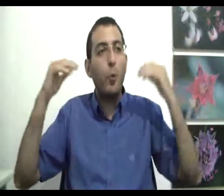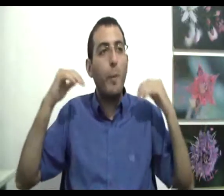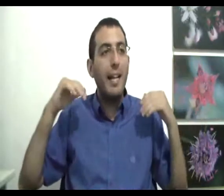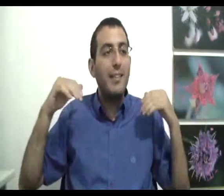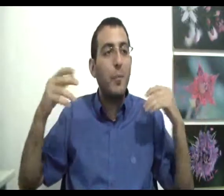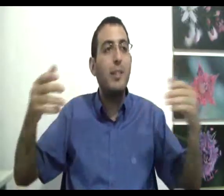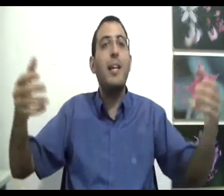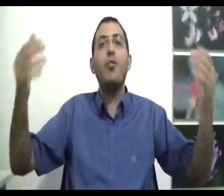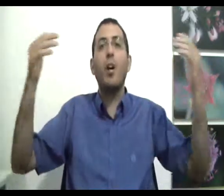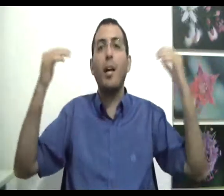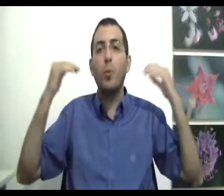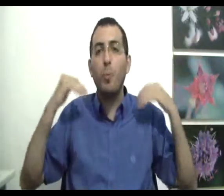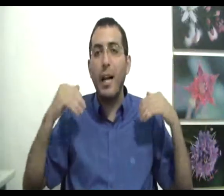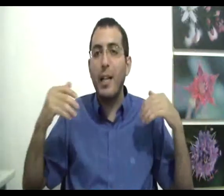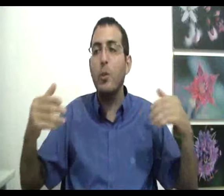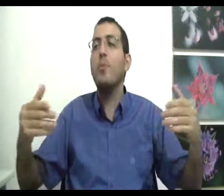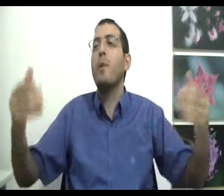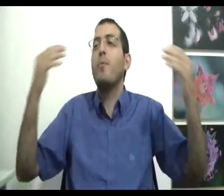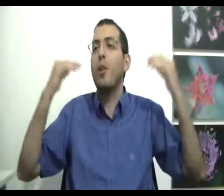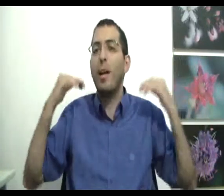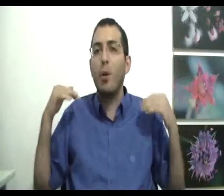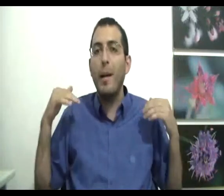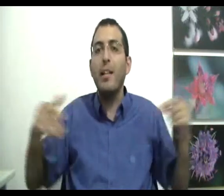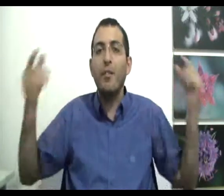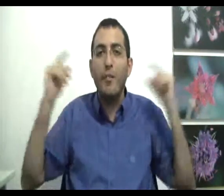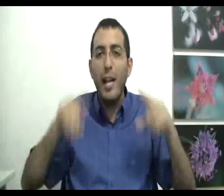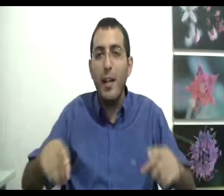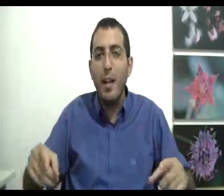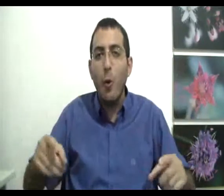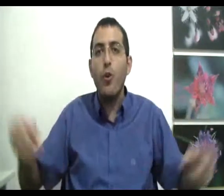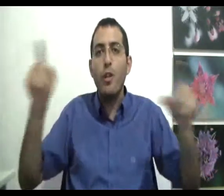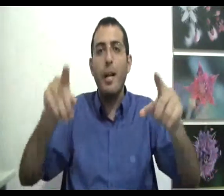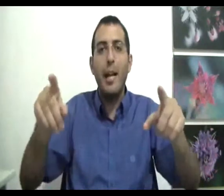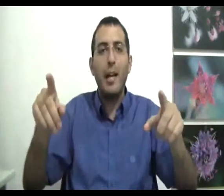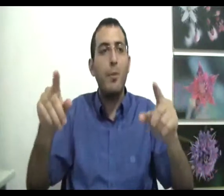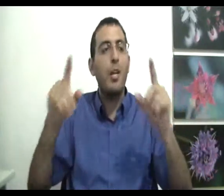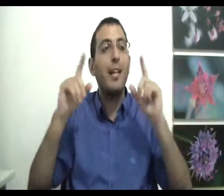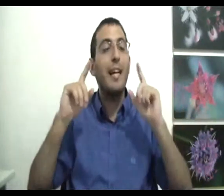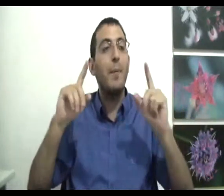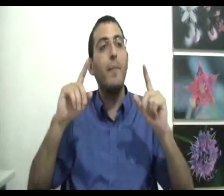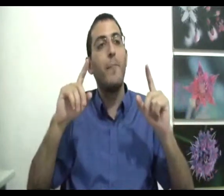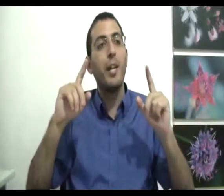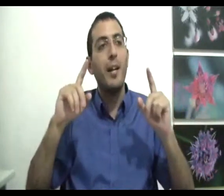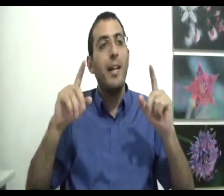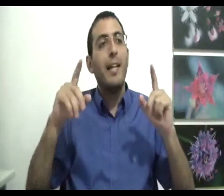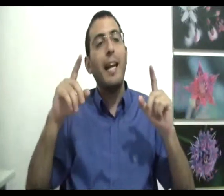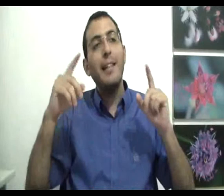מוגבלת כמות השכל שלו הכי מוגבל כמות המשאבים שלו הכי מוגבלת והוא יושם על הלכים בשקט למה? כי ילד